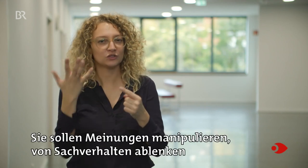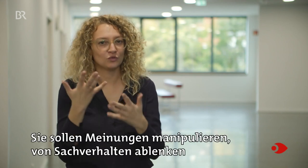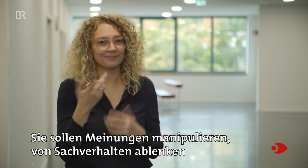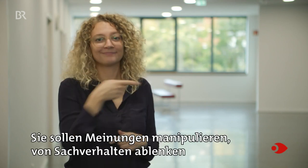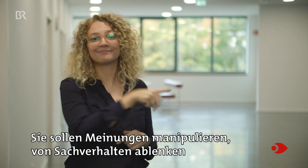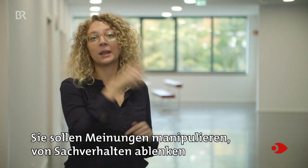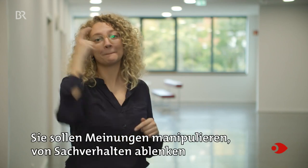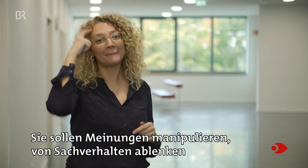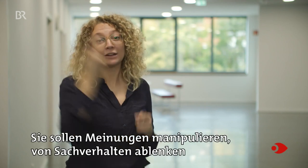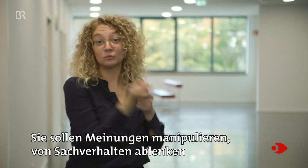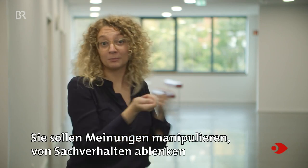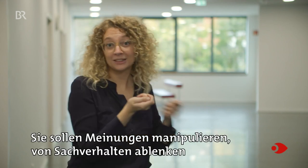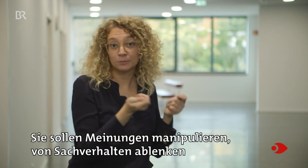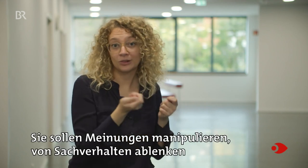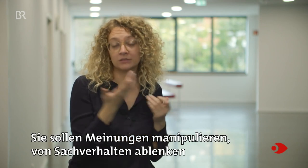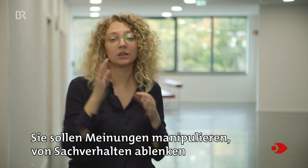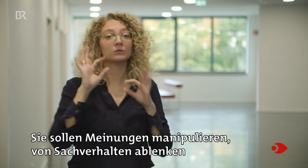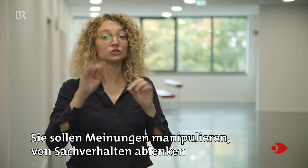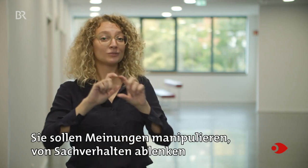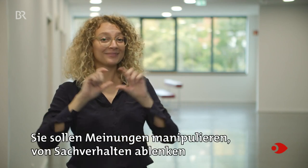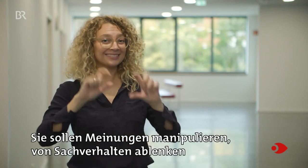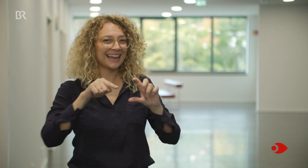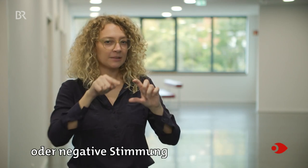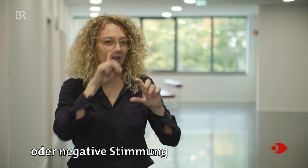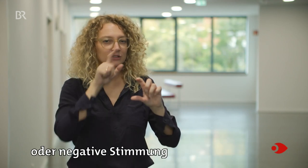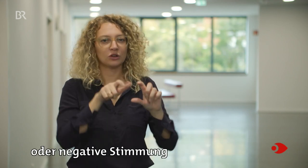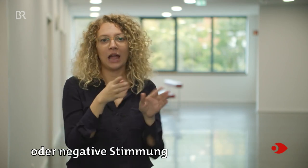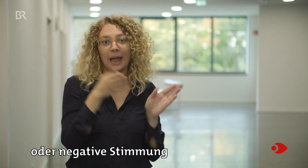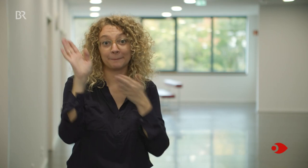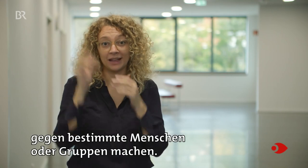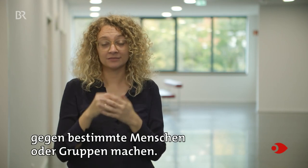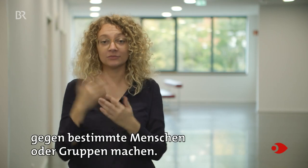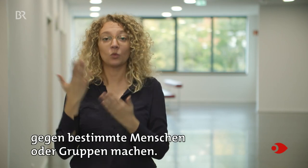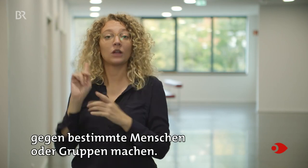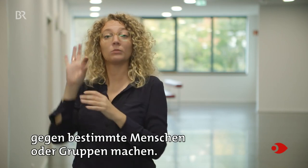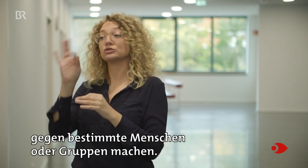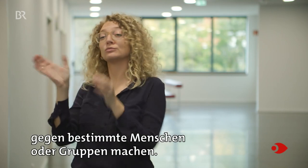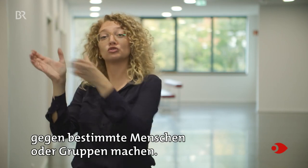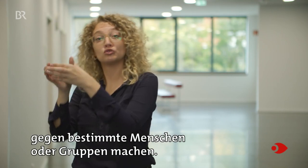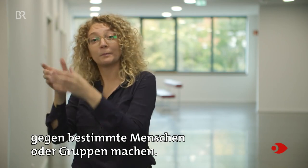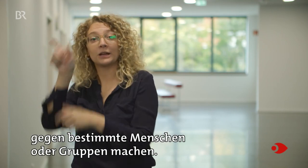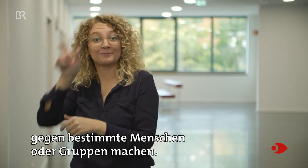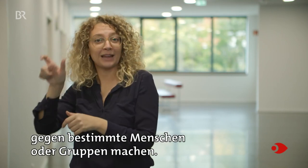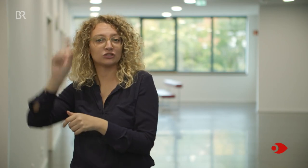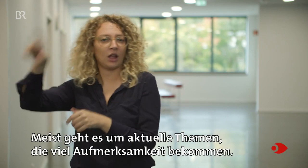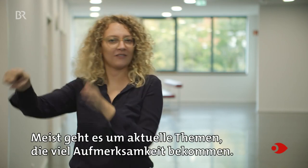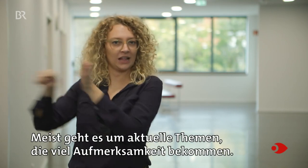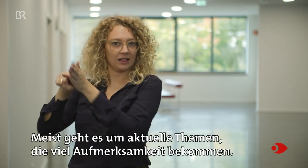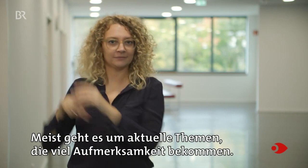sollen Meinungen manipulieren, von Sachverhalten ablenken oder negative Stimmung gegen bestimmte Menschen oder Gruppen machen. Meist geht es um